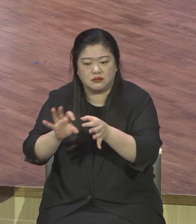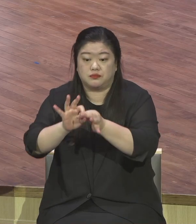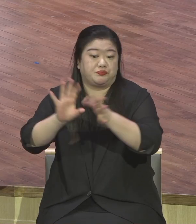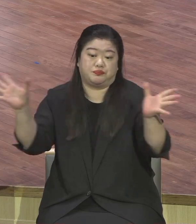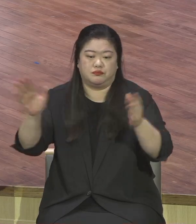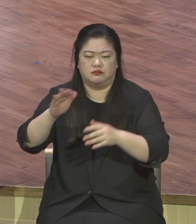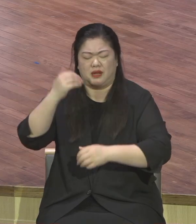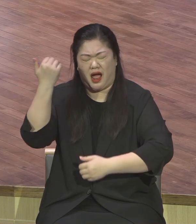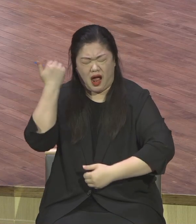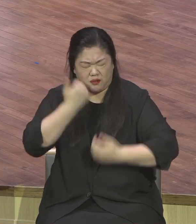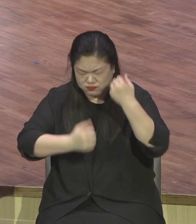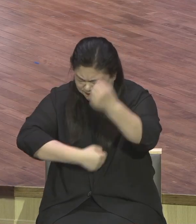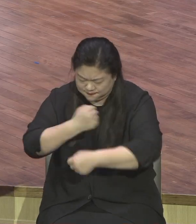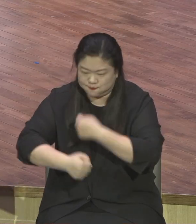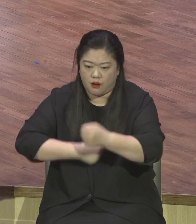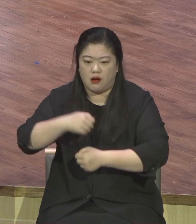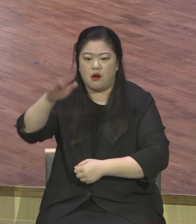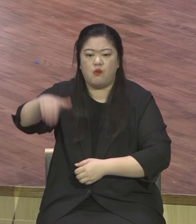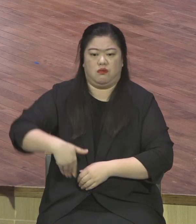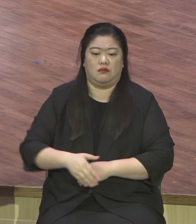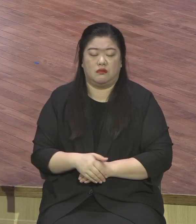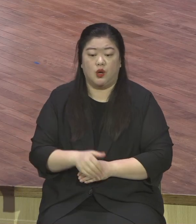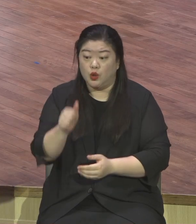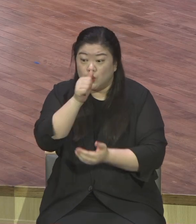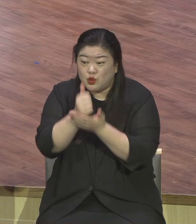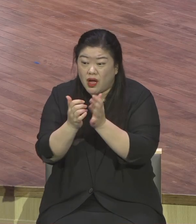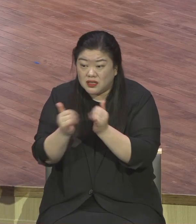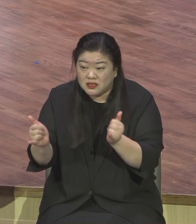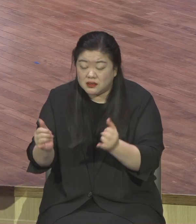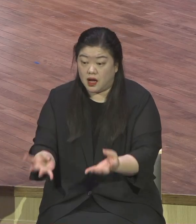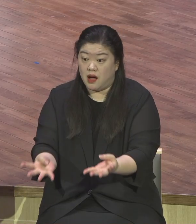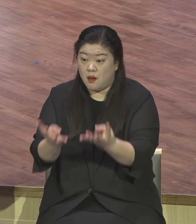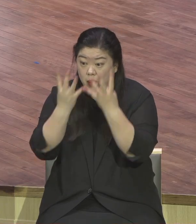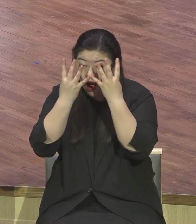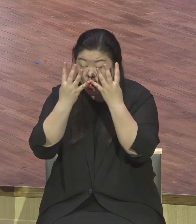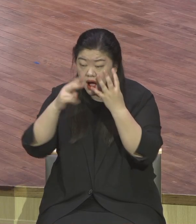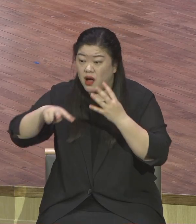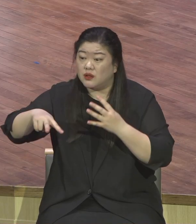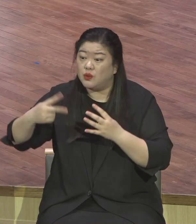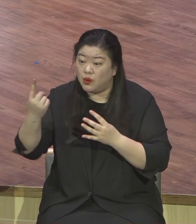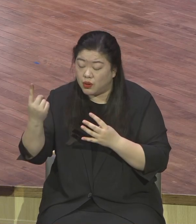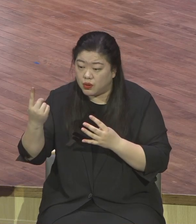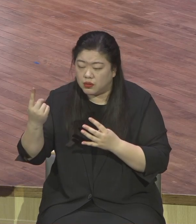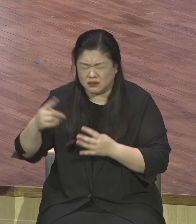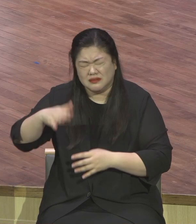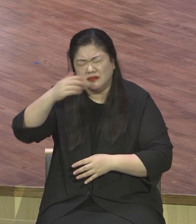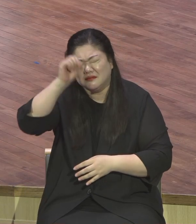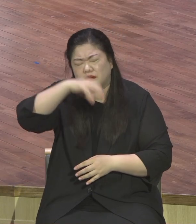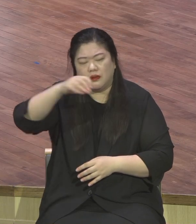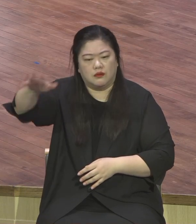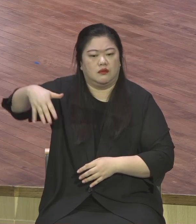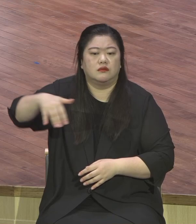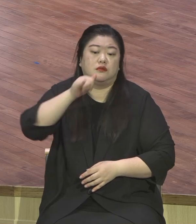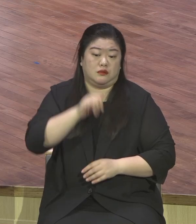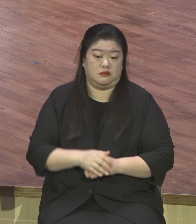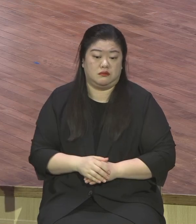어떤 절을 지어도 그래서 심지어 교도소 가서 사형수들만 그렇게 전도하는 전도자들이 있어요